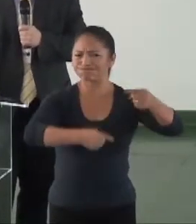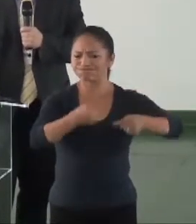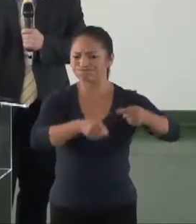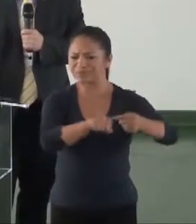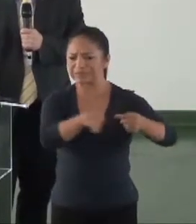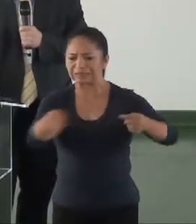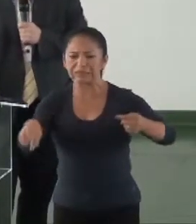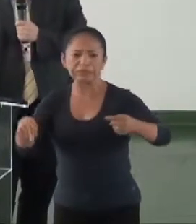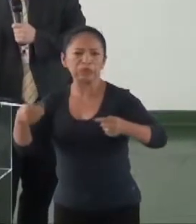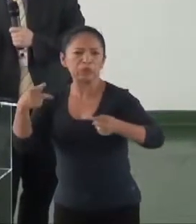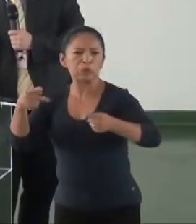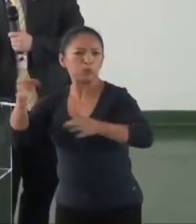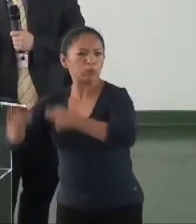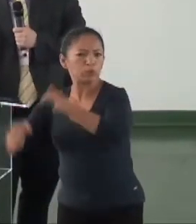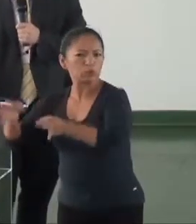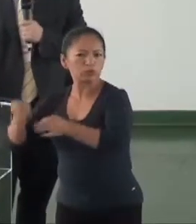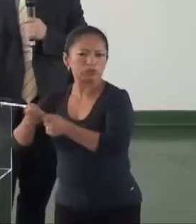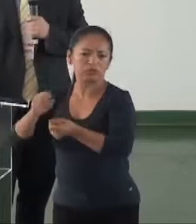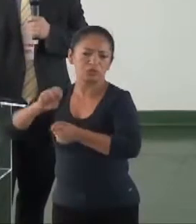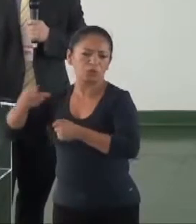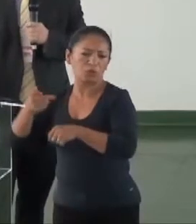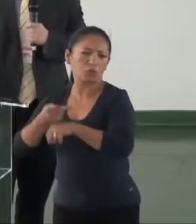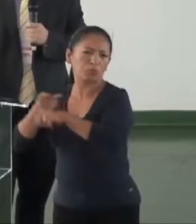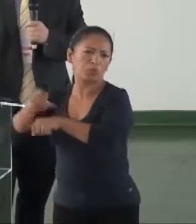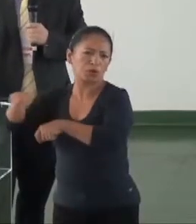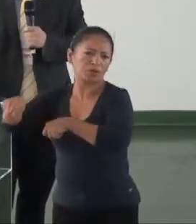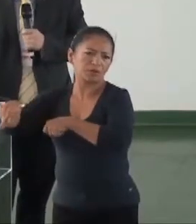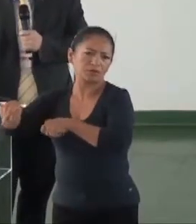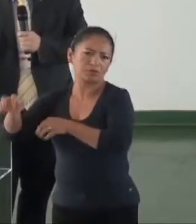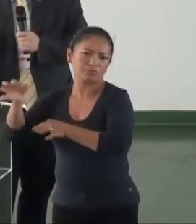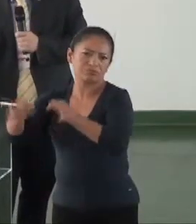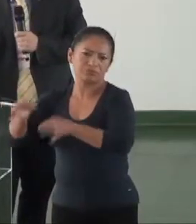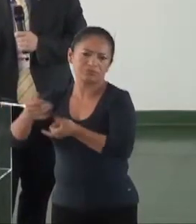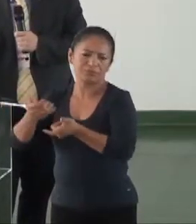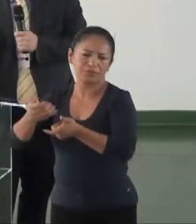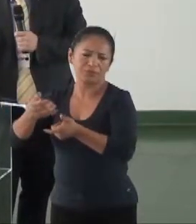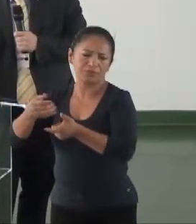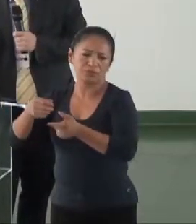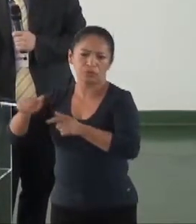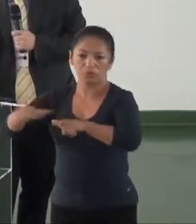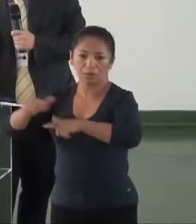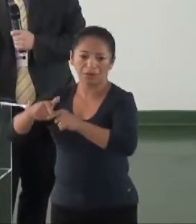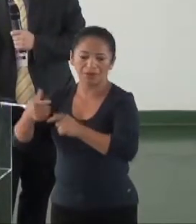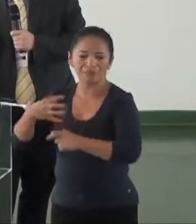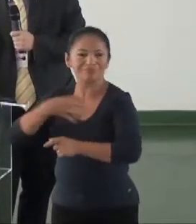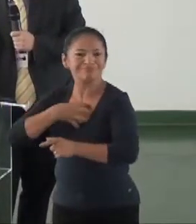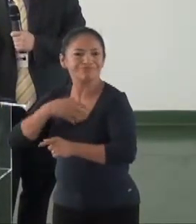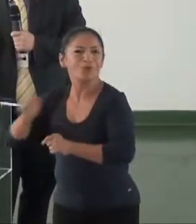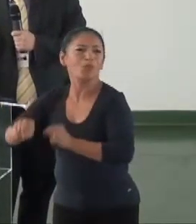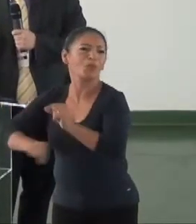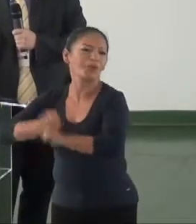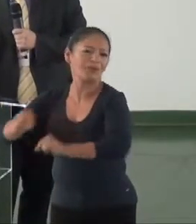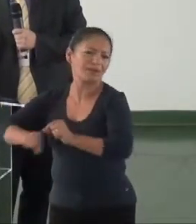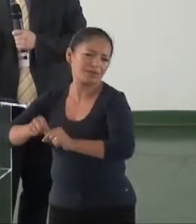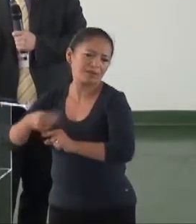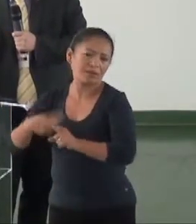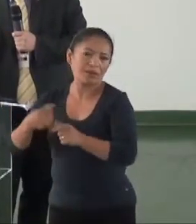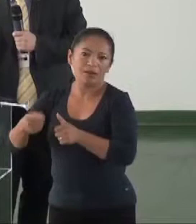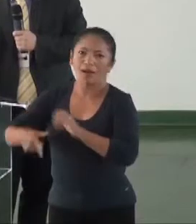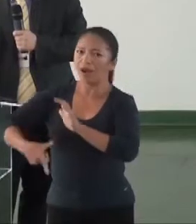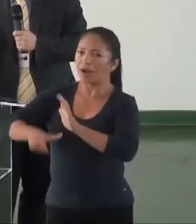justiça, ou o procurador da República, ou o procurador do trabalho, estejam sensibilizados? Primeiro, sensibilidade e